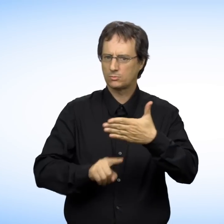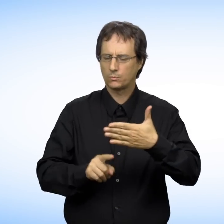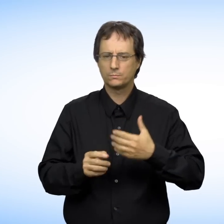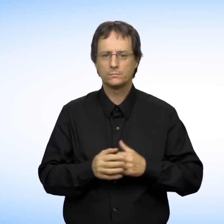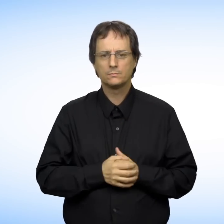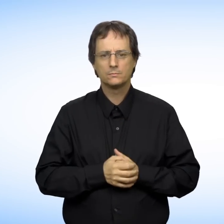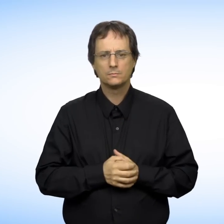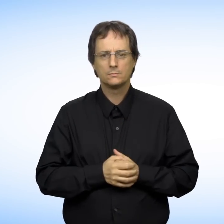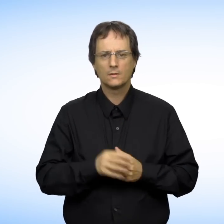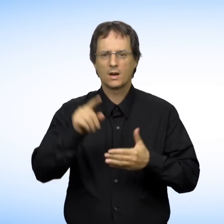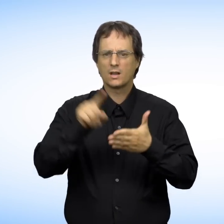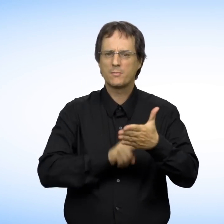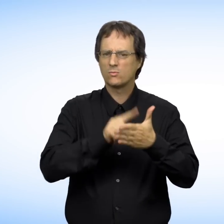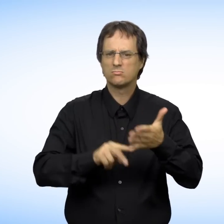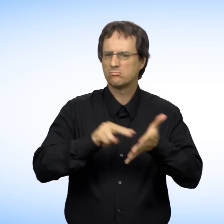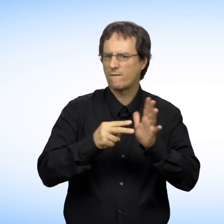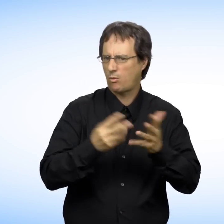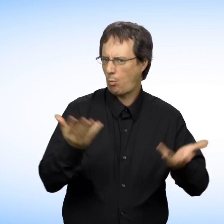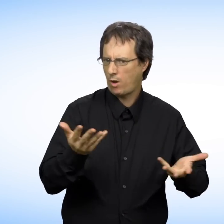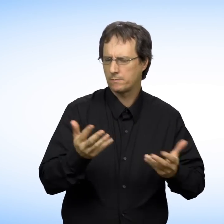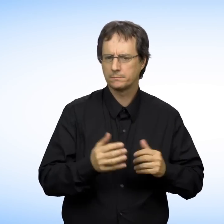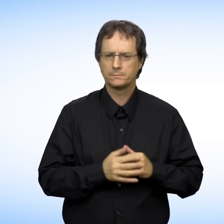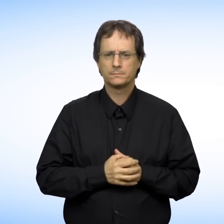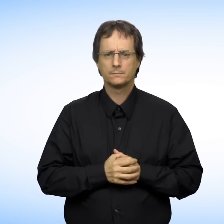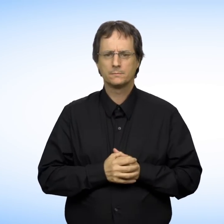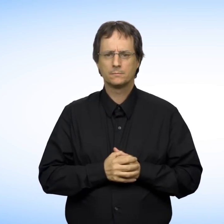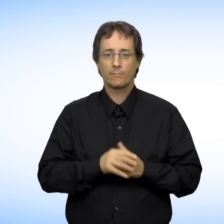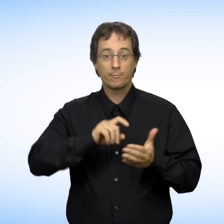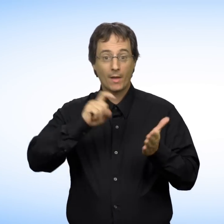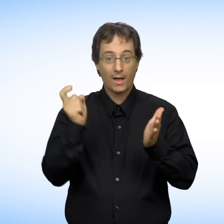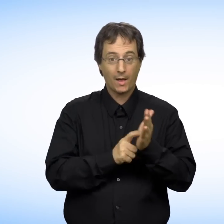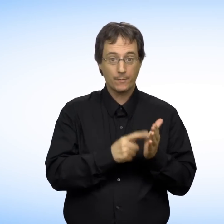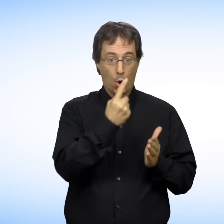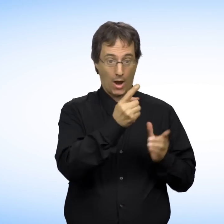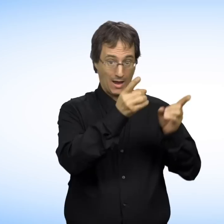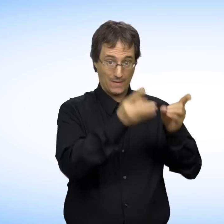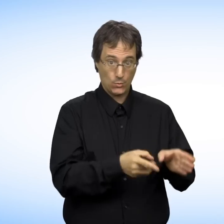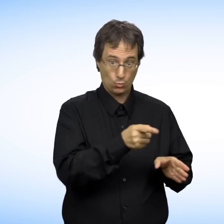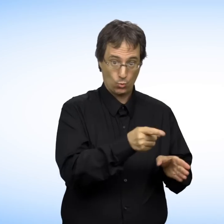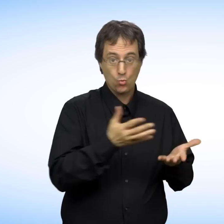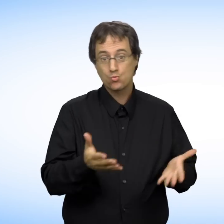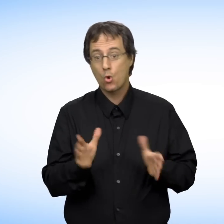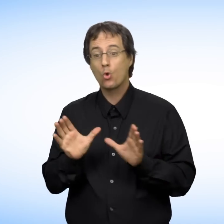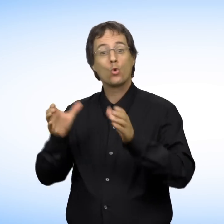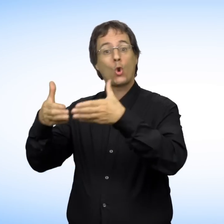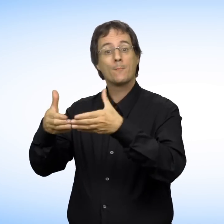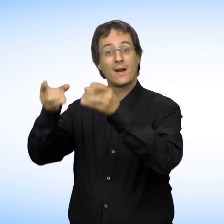La c'est lorsqu'un individu